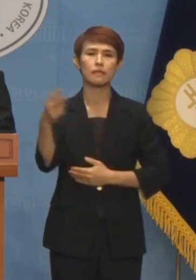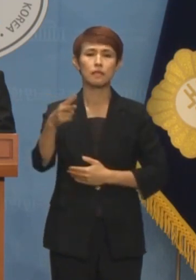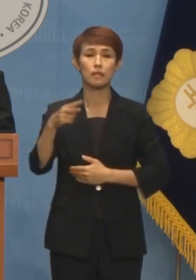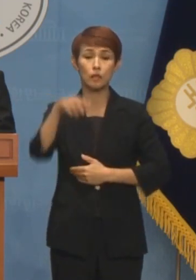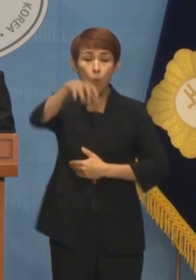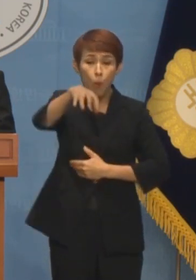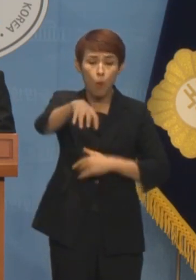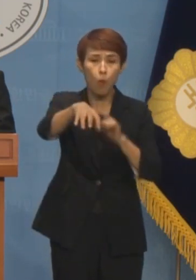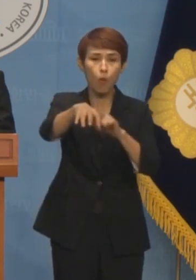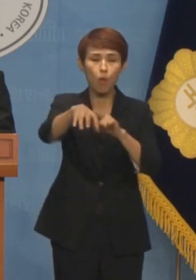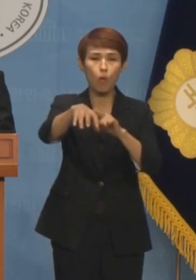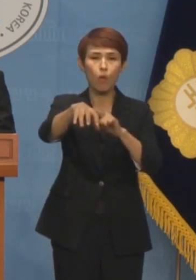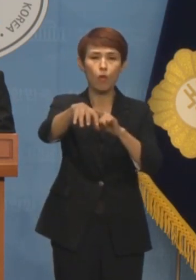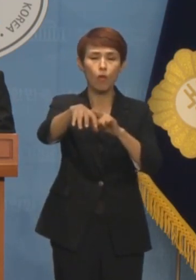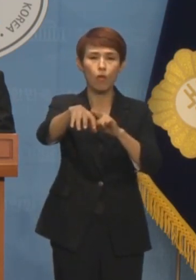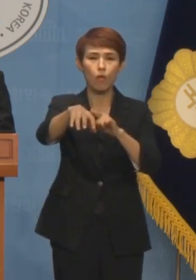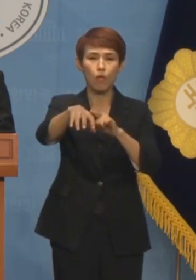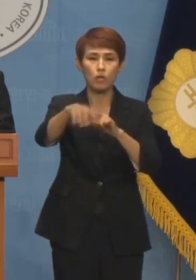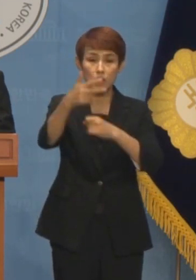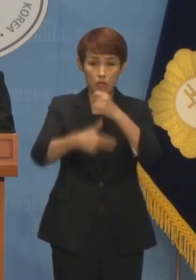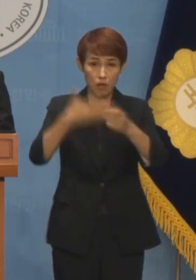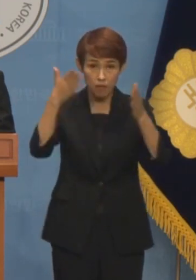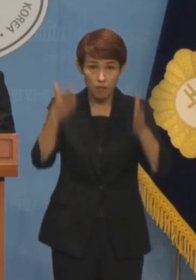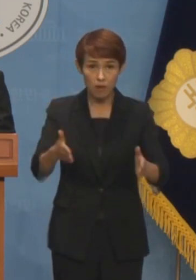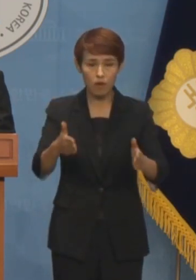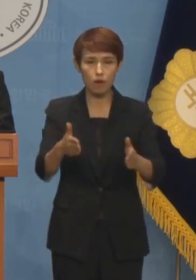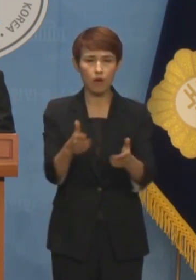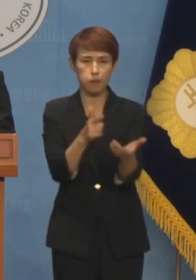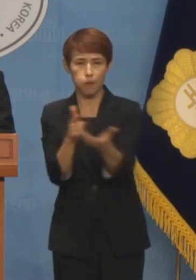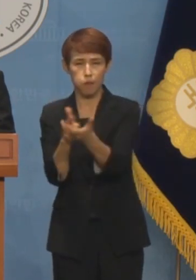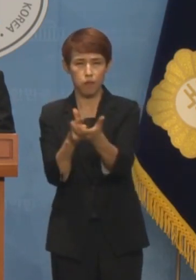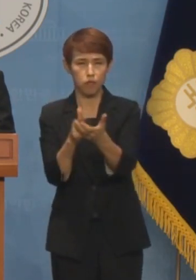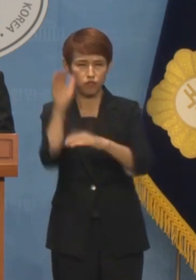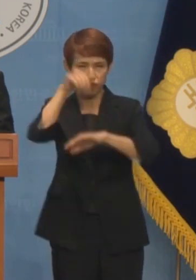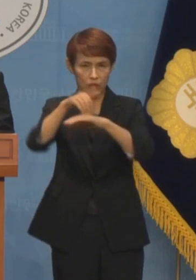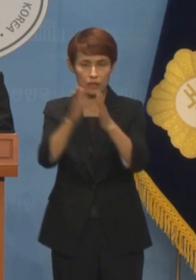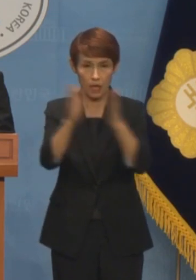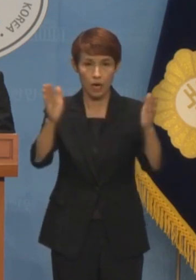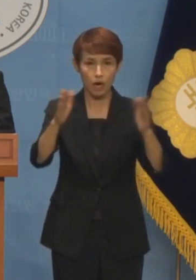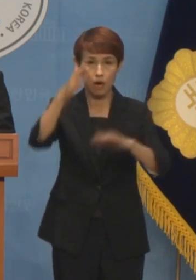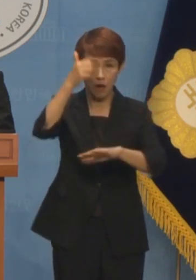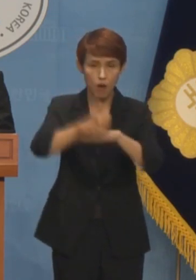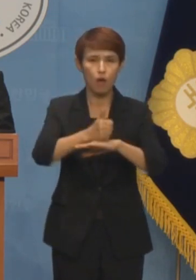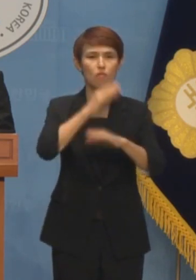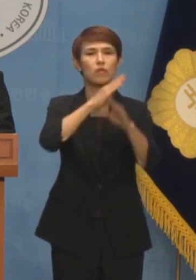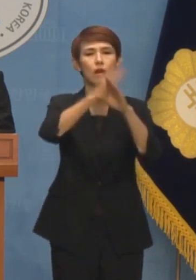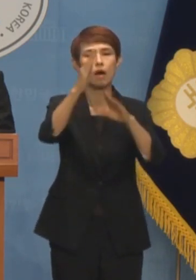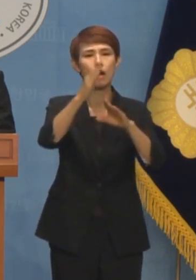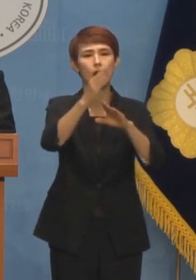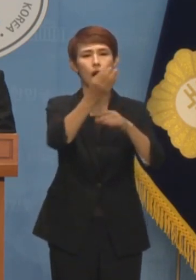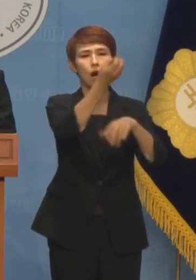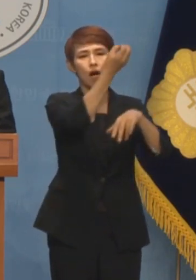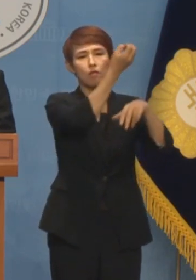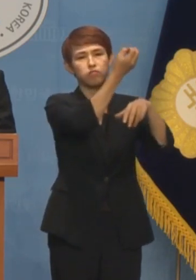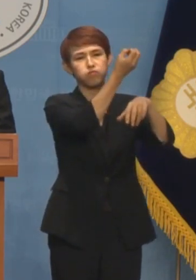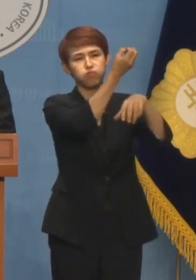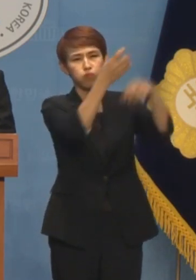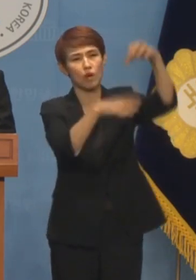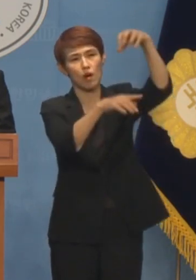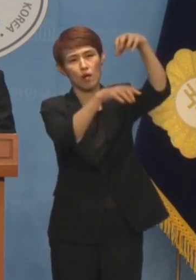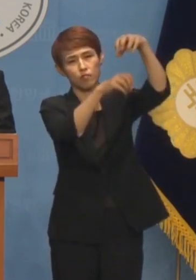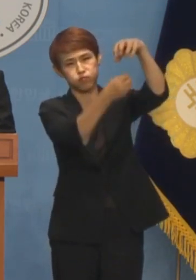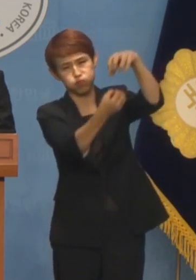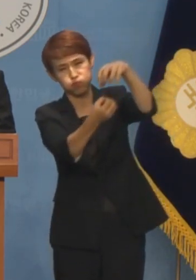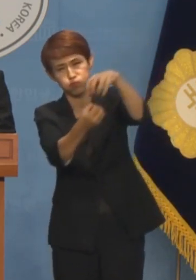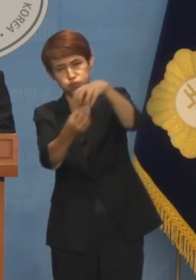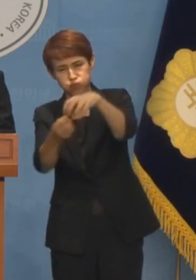하지만 돌아오는 것은 오물풍선과 탄도미사일 등 도발뿐입니다 윤석열 정부